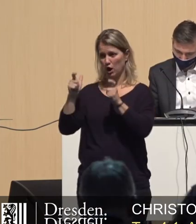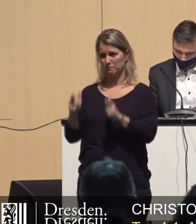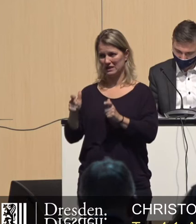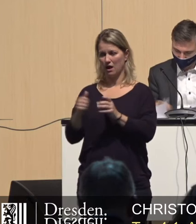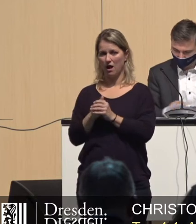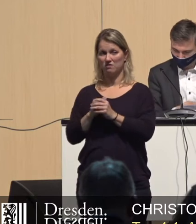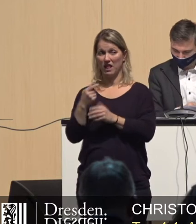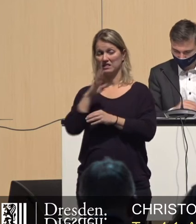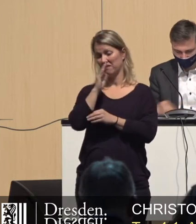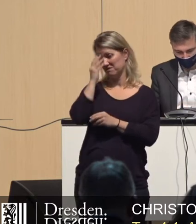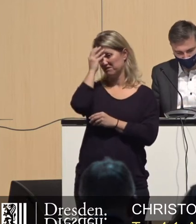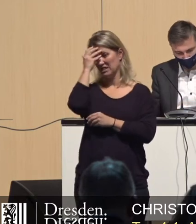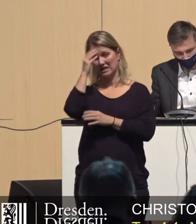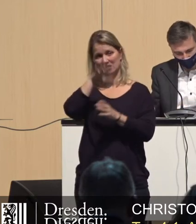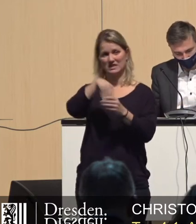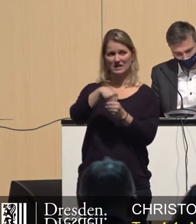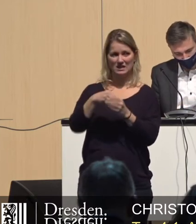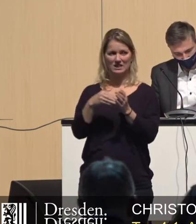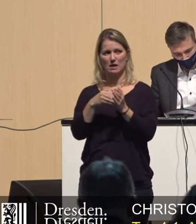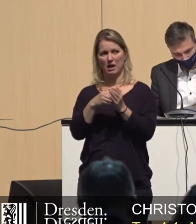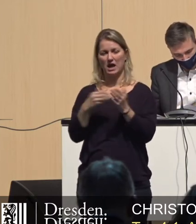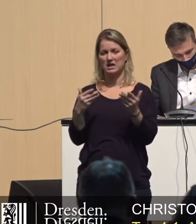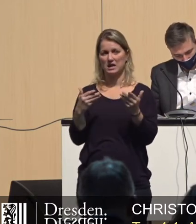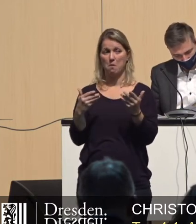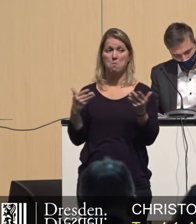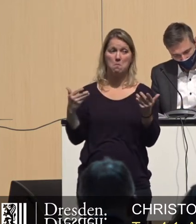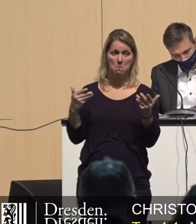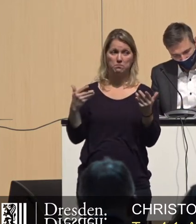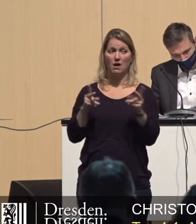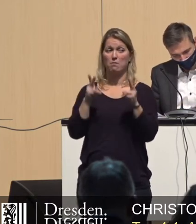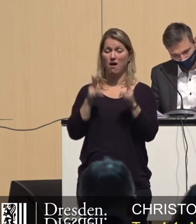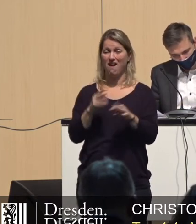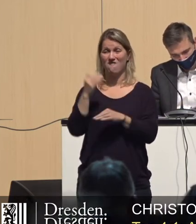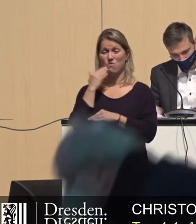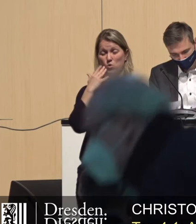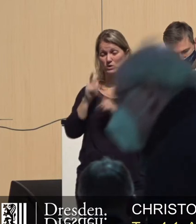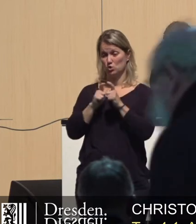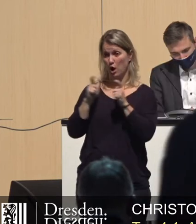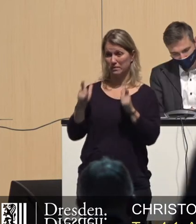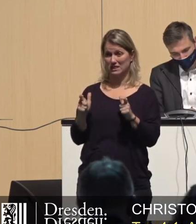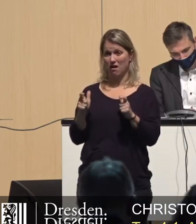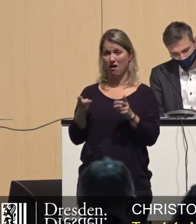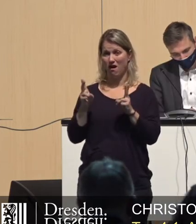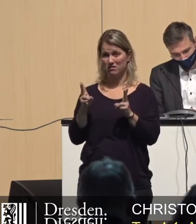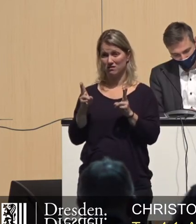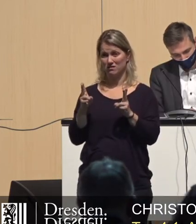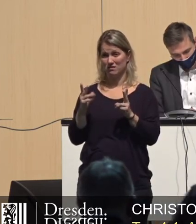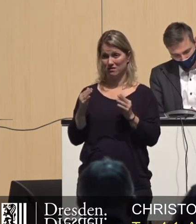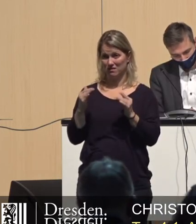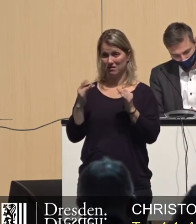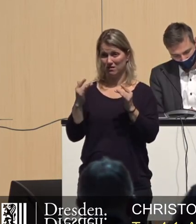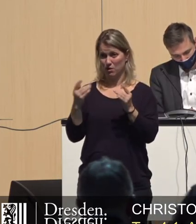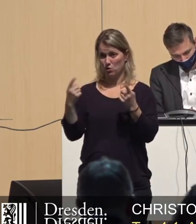zu Ihren Fantasien noch mit dazu und ich glaube vom Wohnungskombinat ist es dann auch nicht mehr allzu weit zum Gesundheitskombinat.